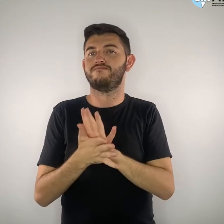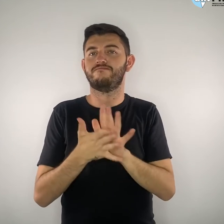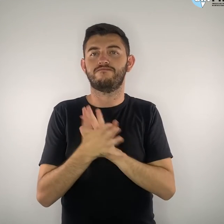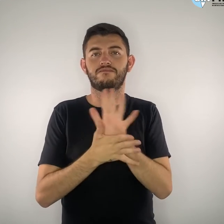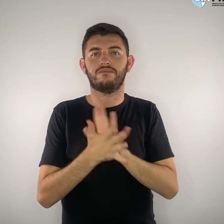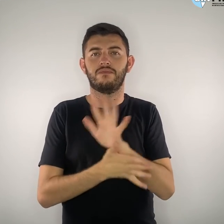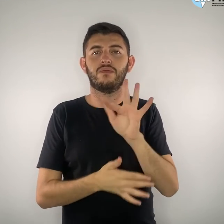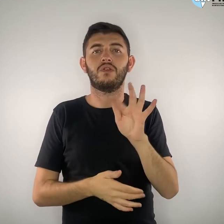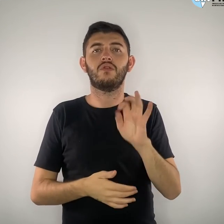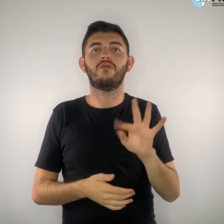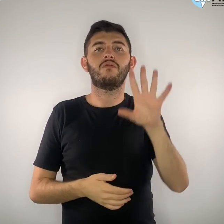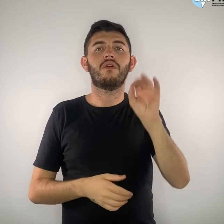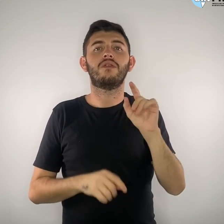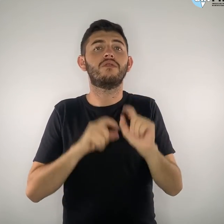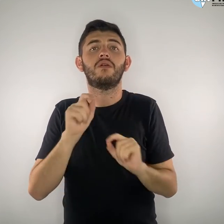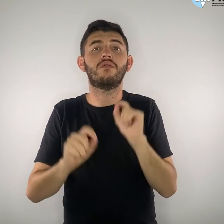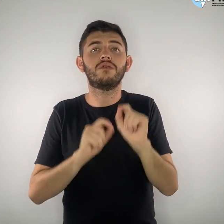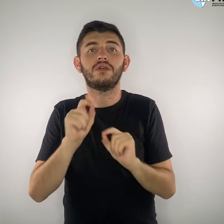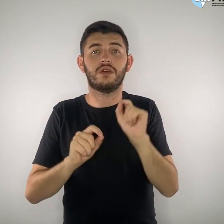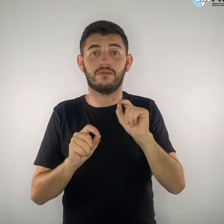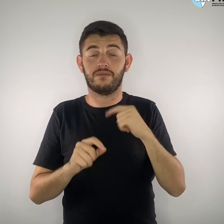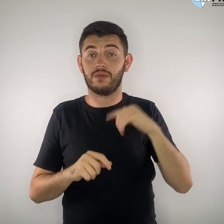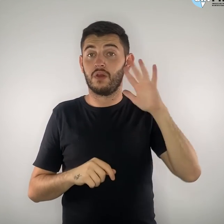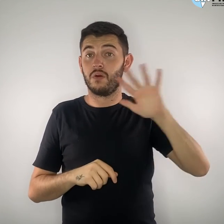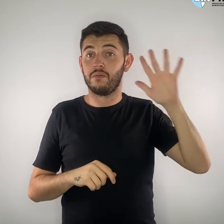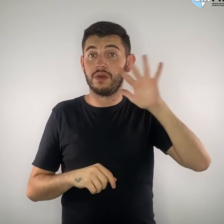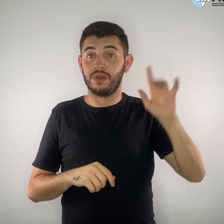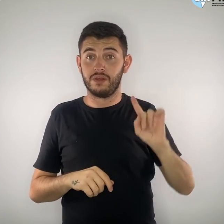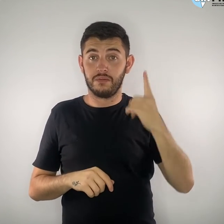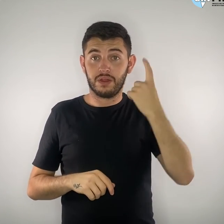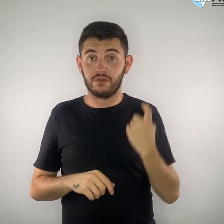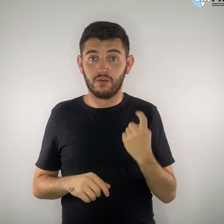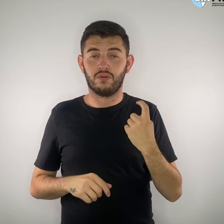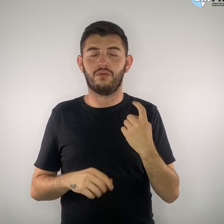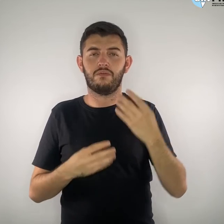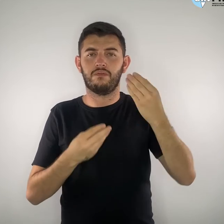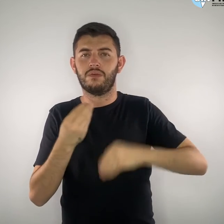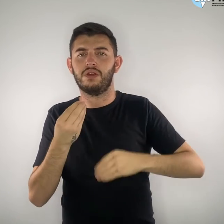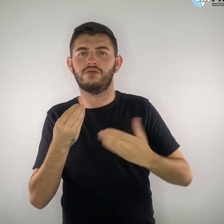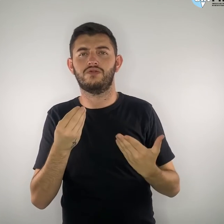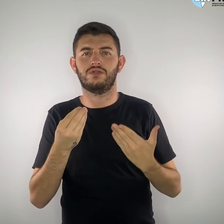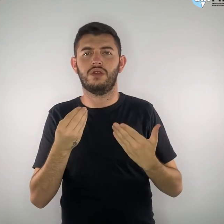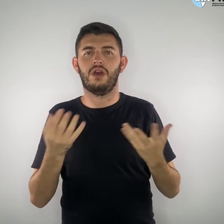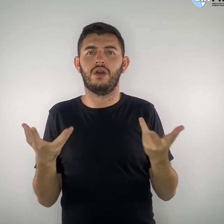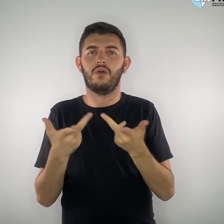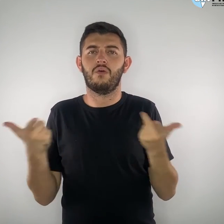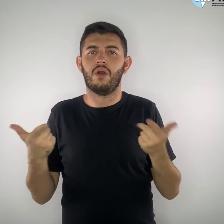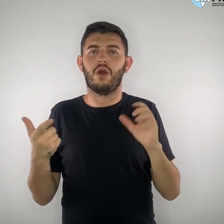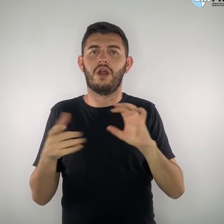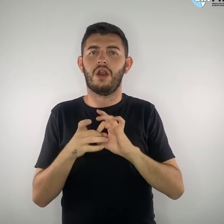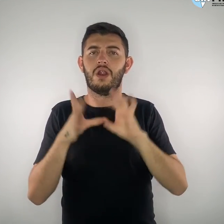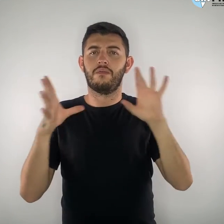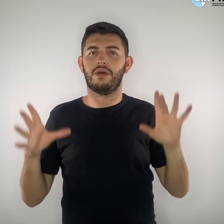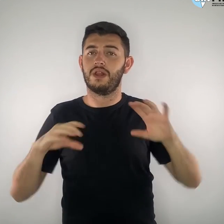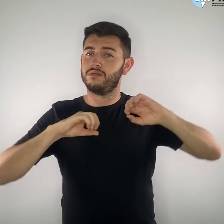é que o pensamento único prejudica a qualidade e a liberdade de ensino, que estão